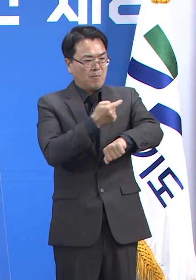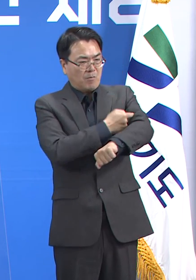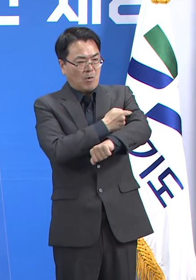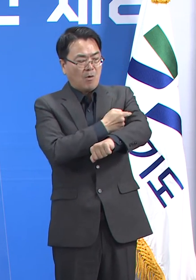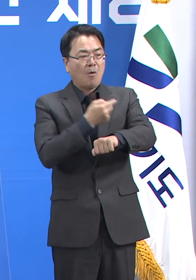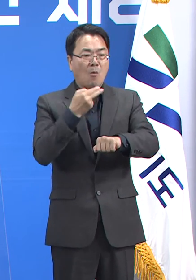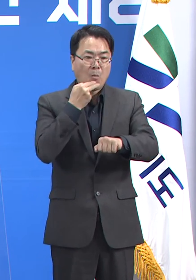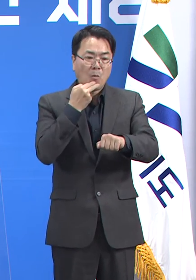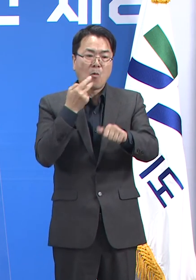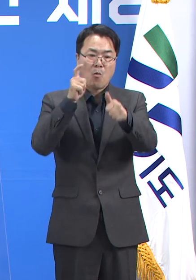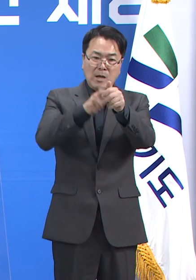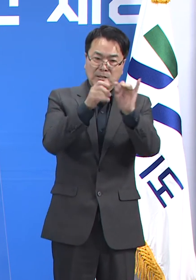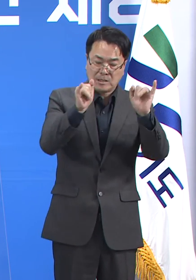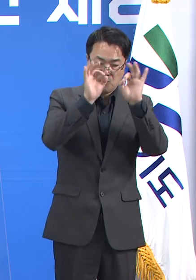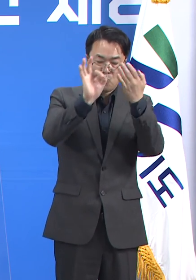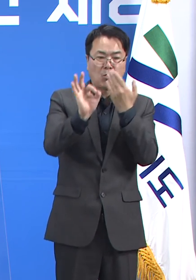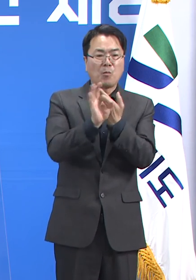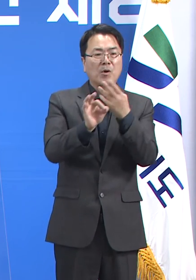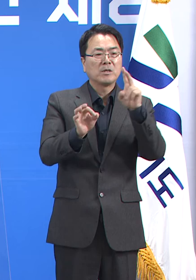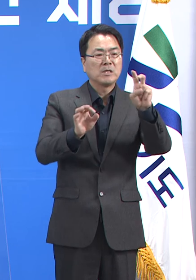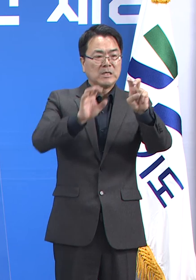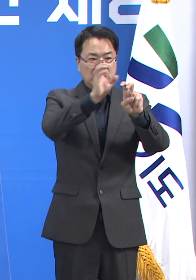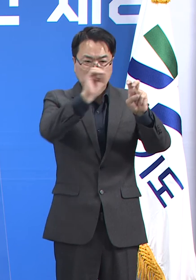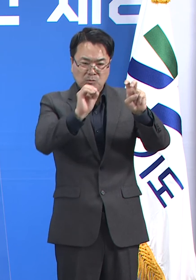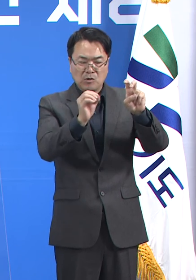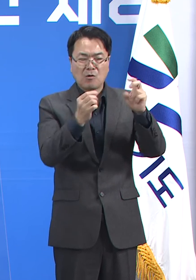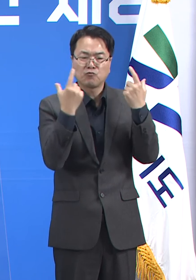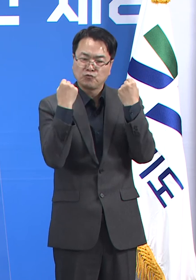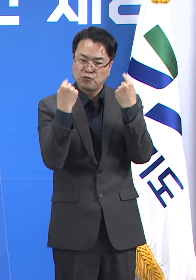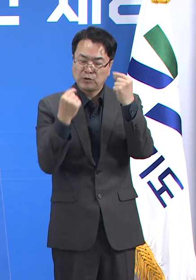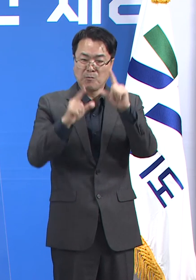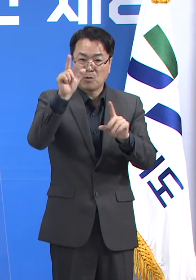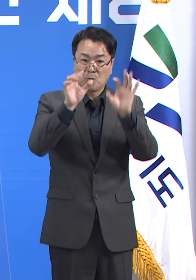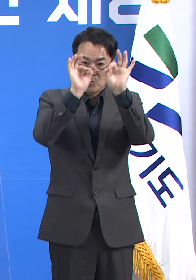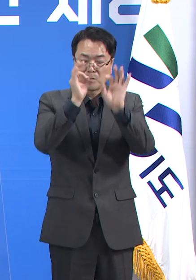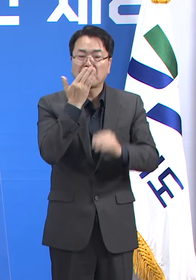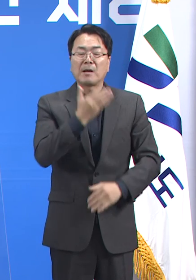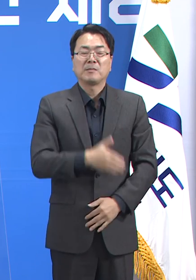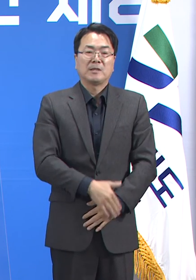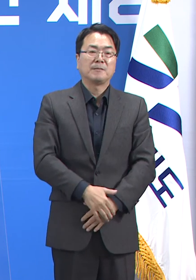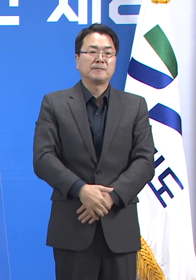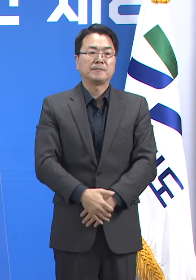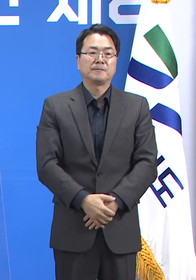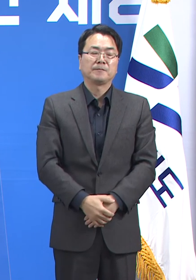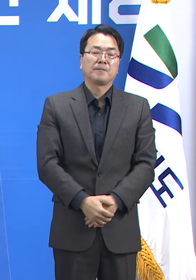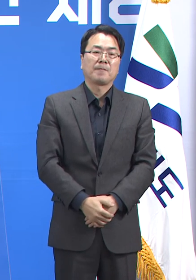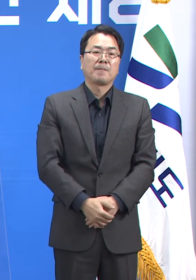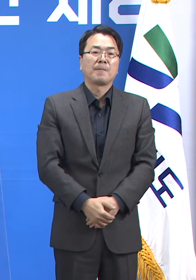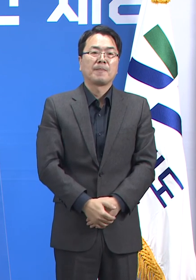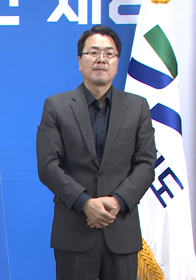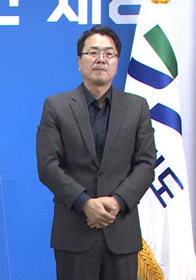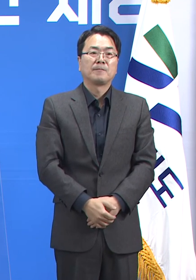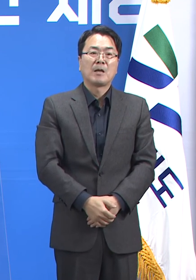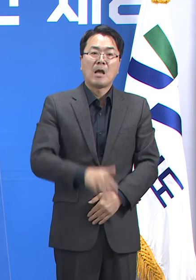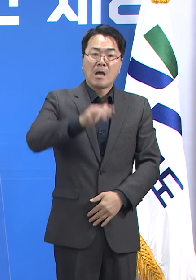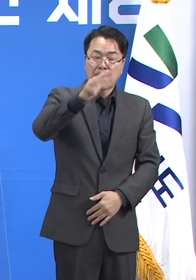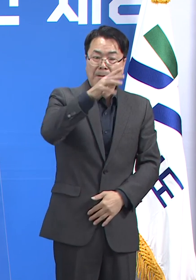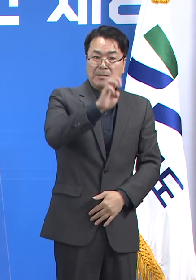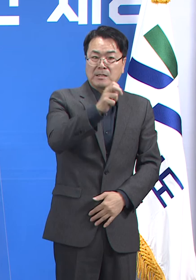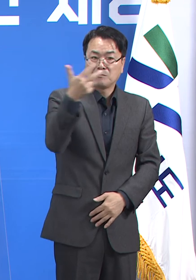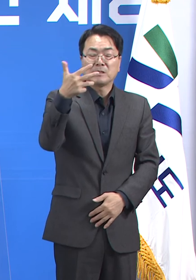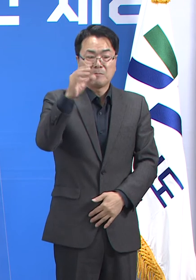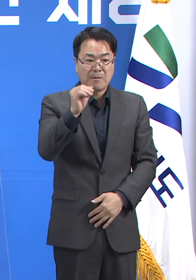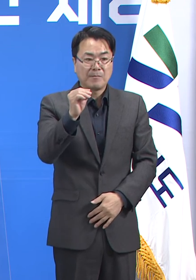있습니다. 한편 10월 18일 기준 도내 접종 완료자는 847만 명으로 인구 대비